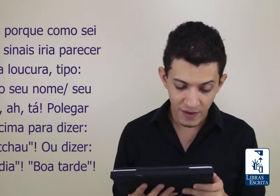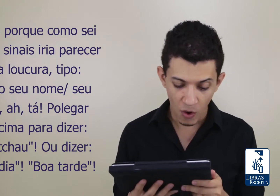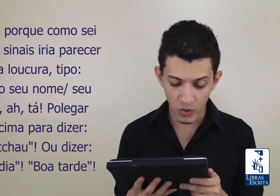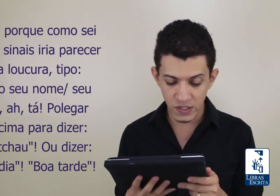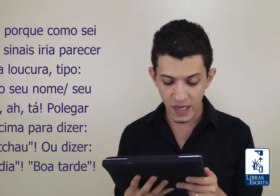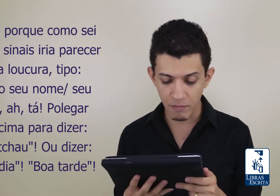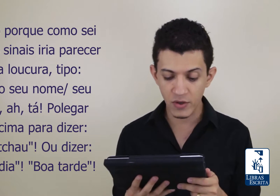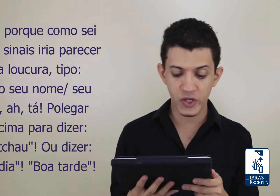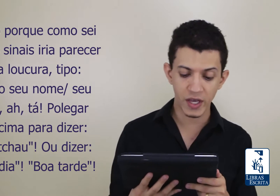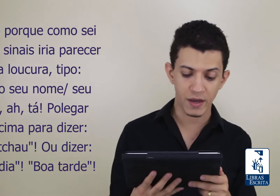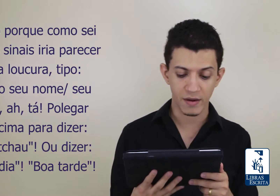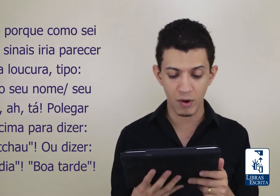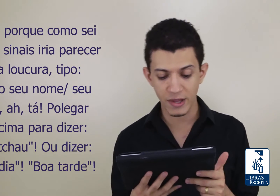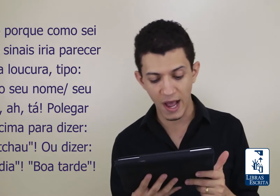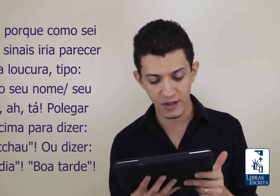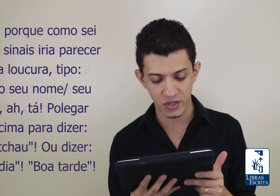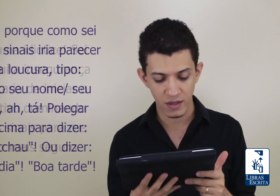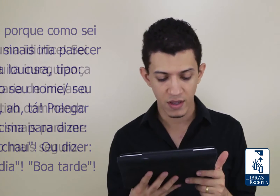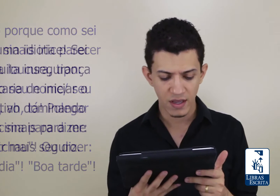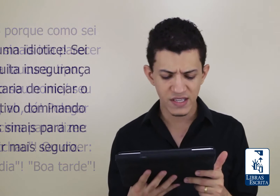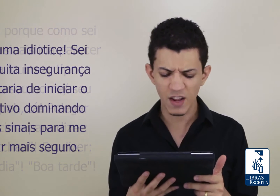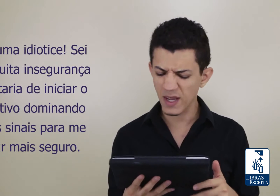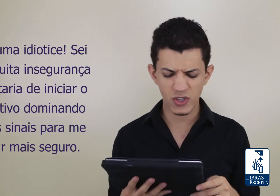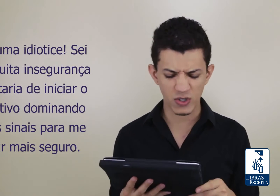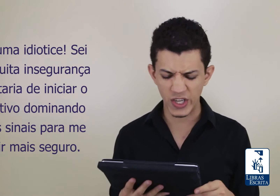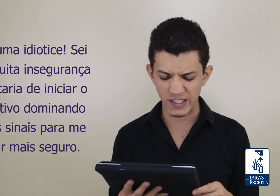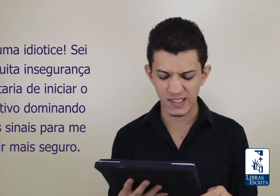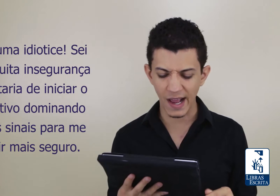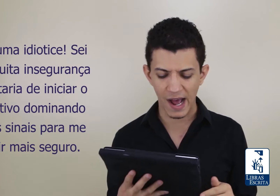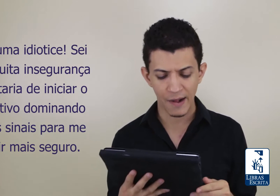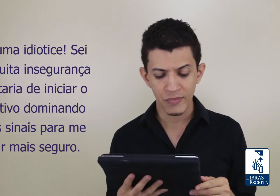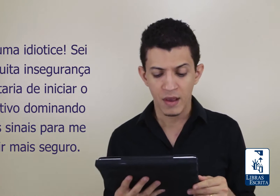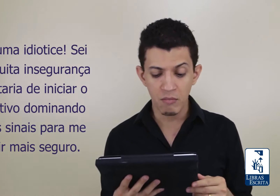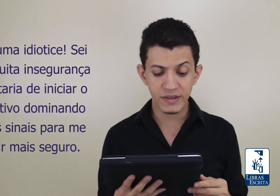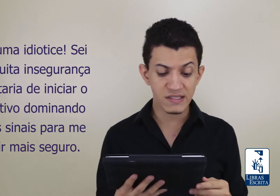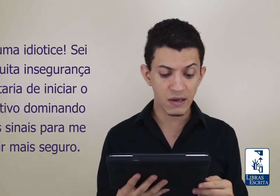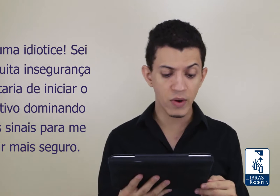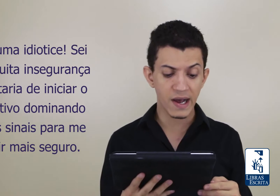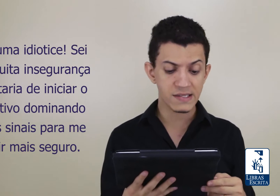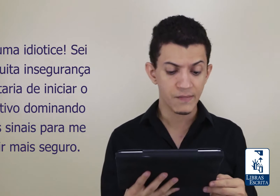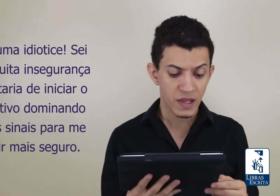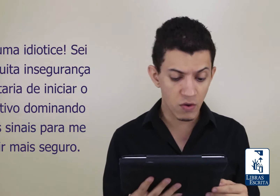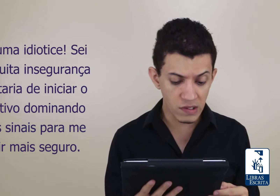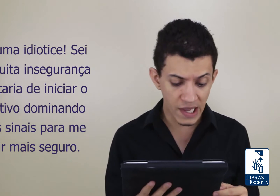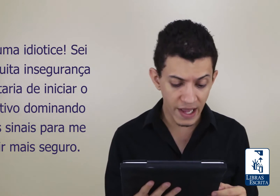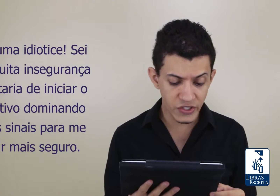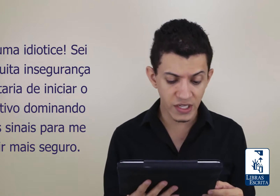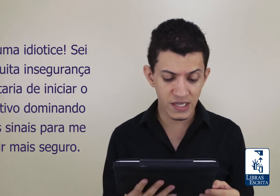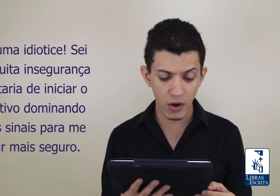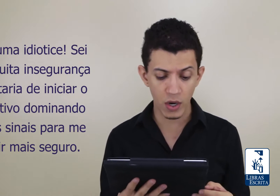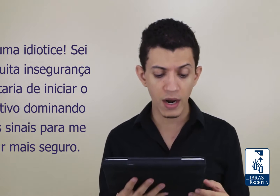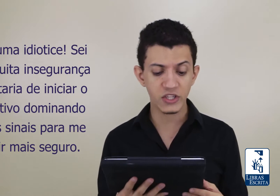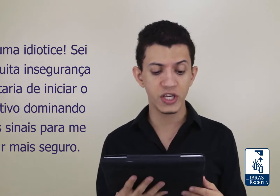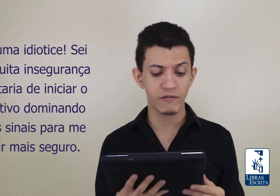Ou dizer bom dia, boa tarde. Seria uma idiotice, sei lá. Muita insegurança e gostaria de iniciar o ano letivo